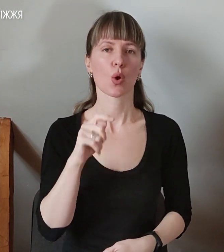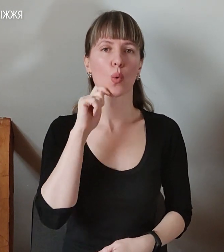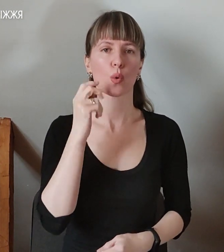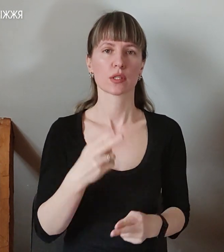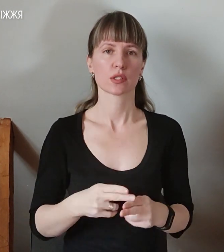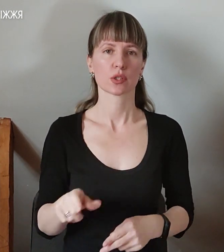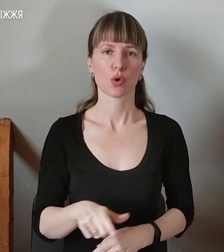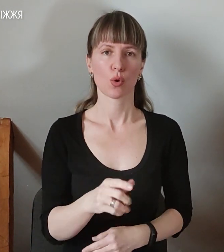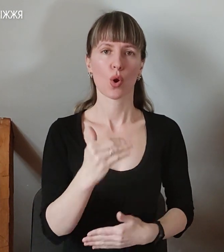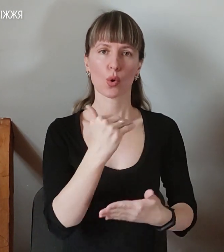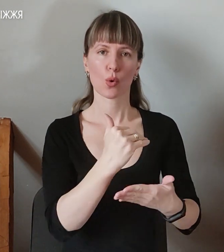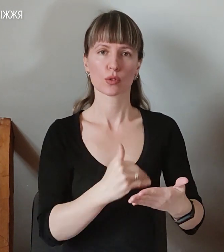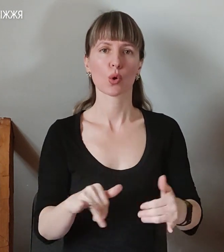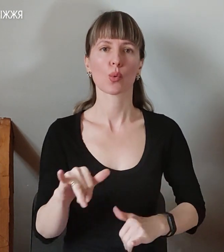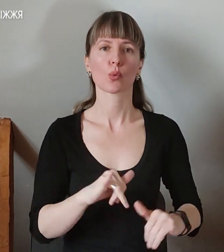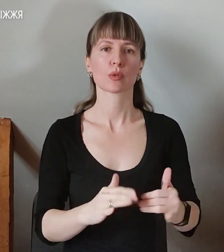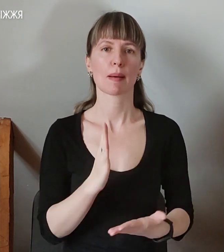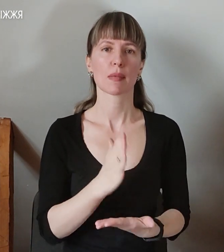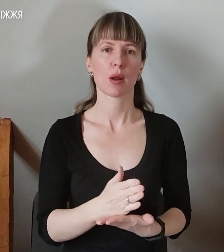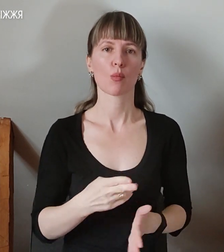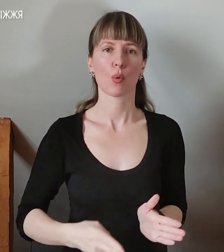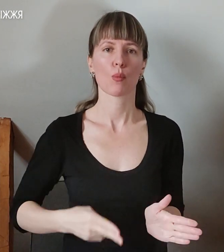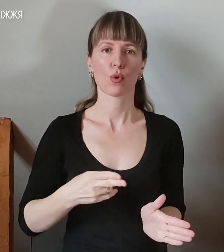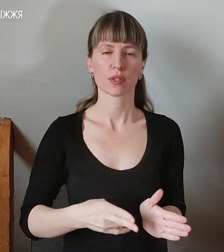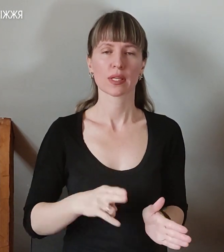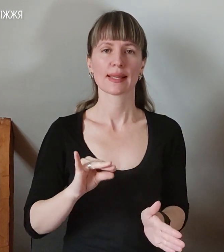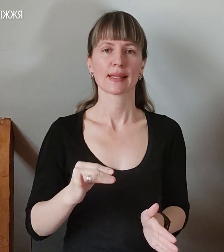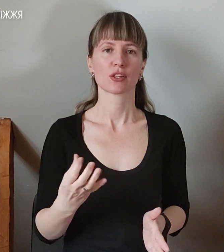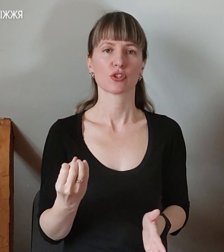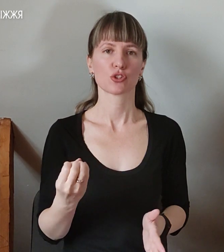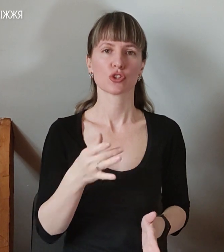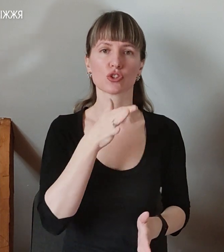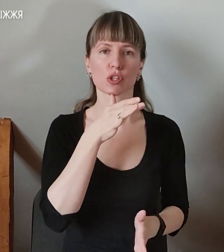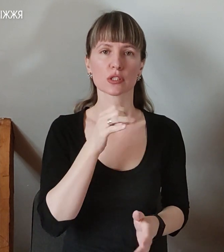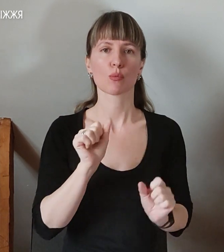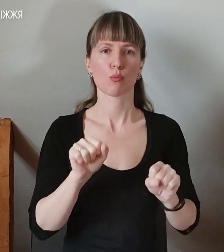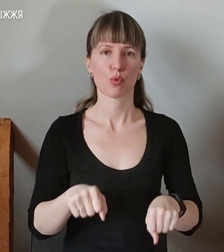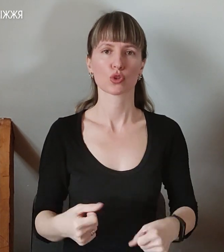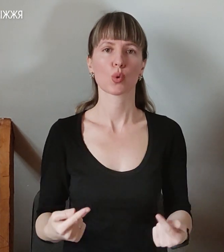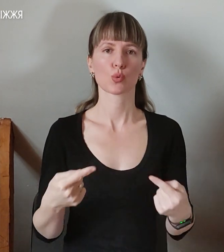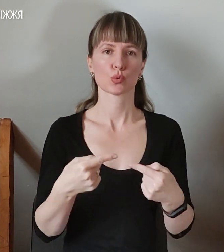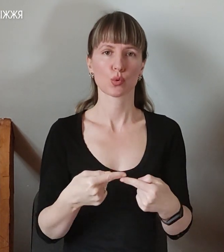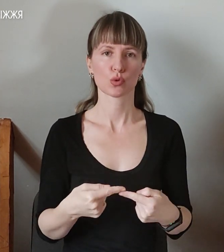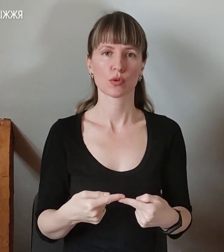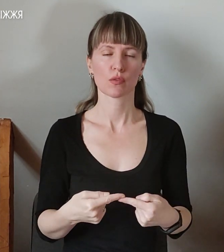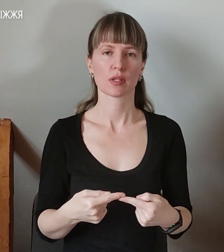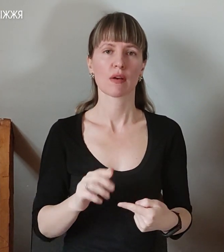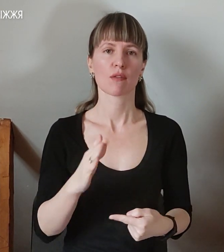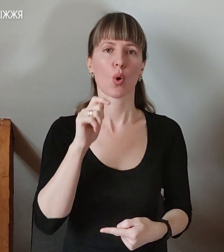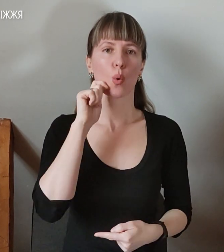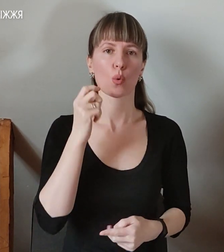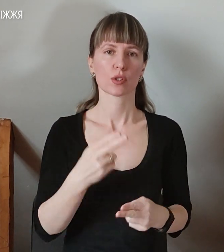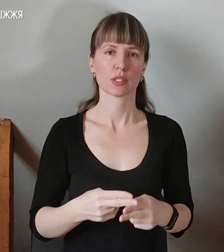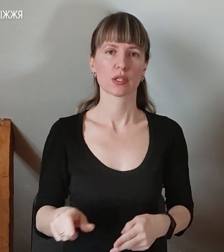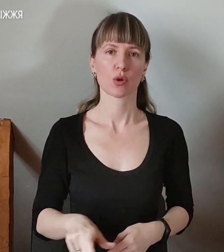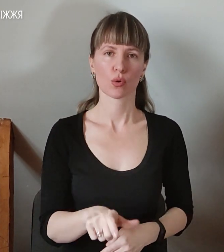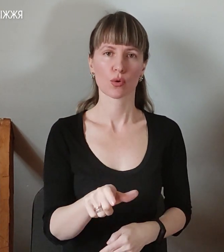розклад того, куди саме прямує потяг, а також час можна уточнювати безпосередньо в «Укрзалізниці», а також, коли